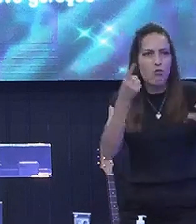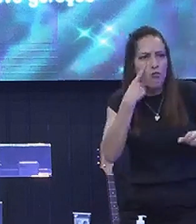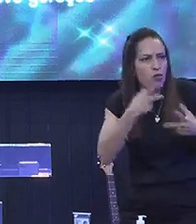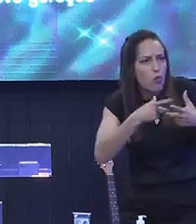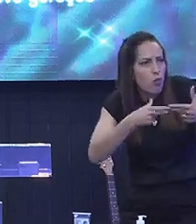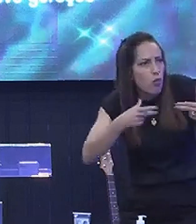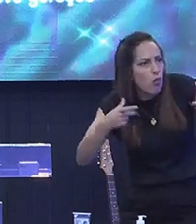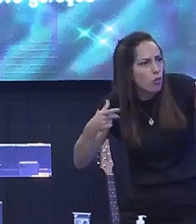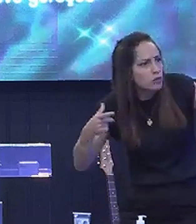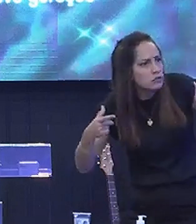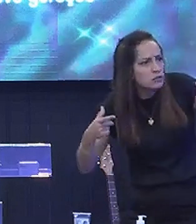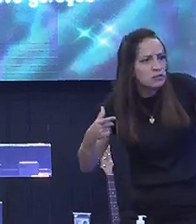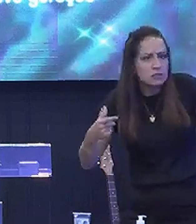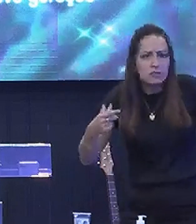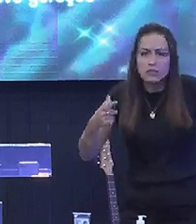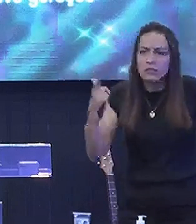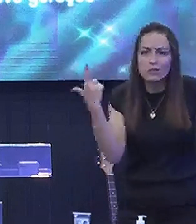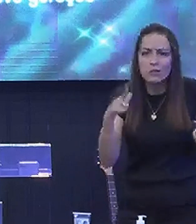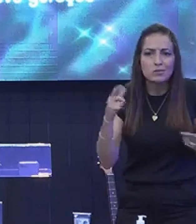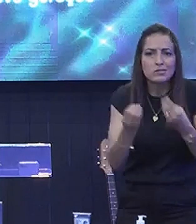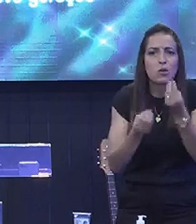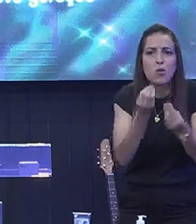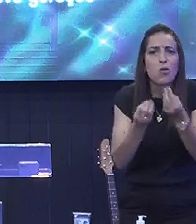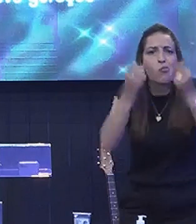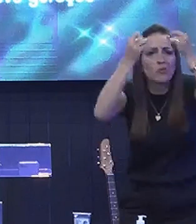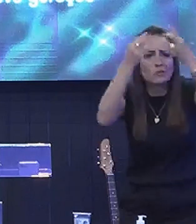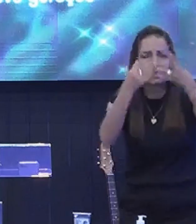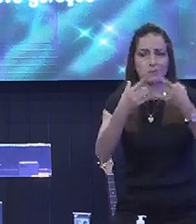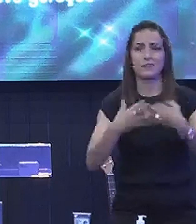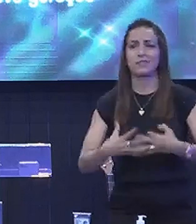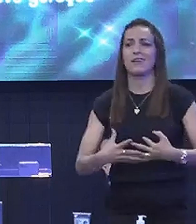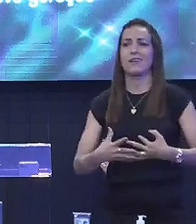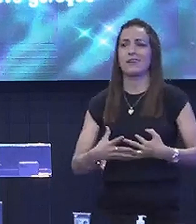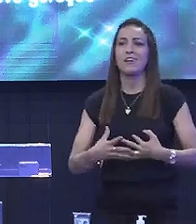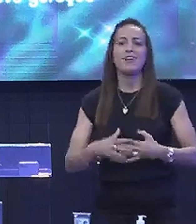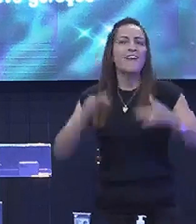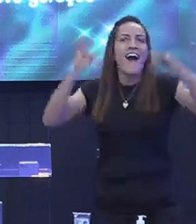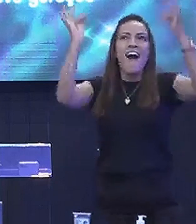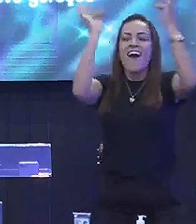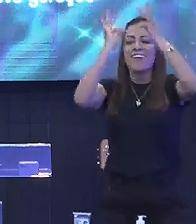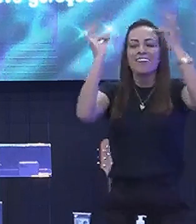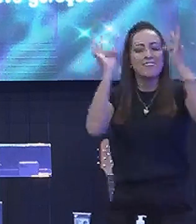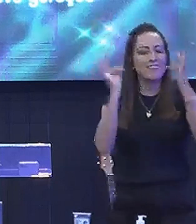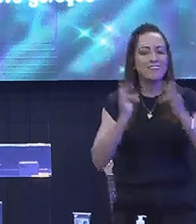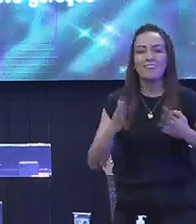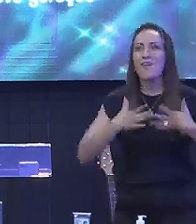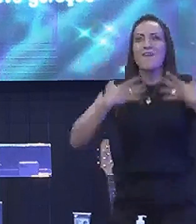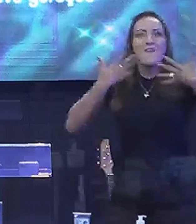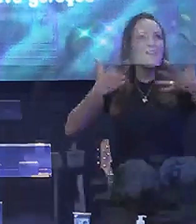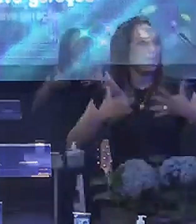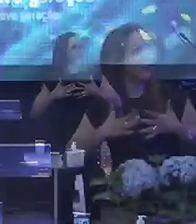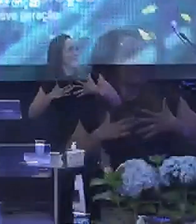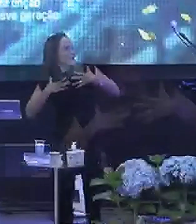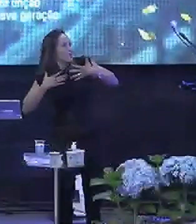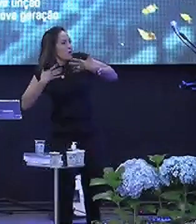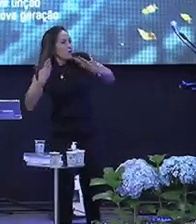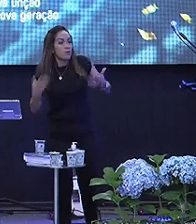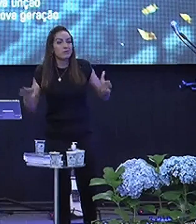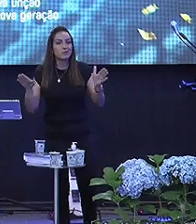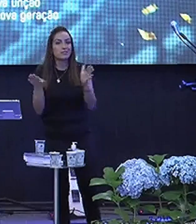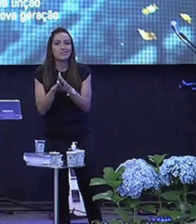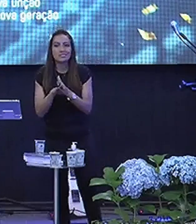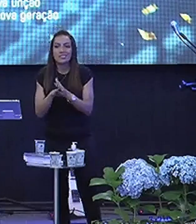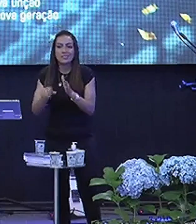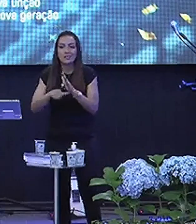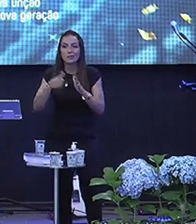Indizíveis Coisa que não tem Palavra Para explicar E ele veio todo feliz Empolgado Com as revelações E quando ele chegou